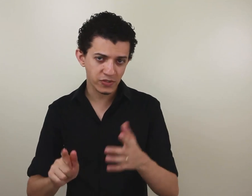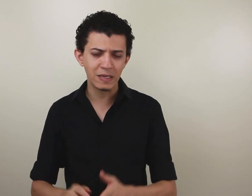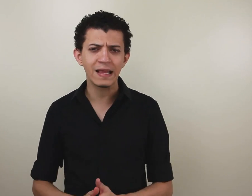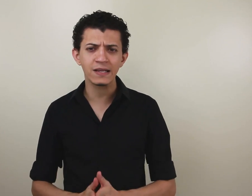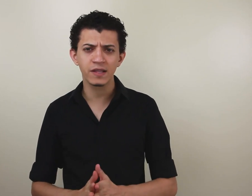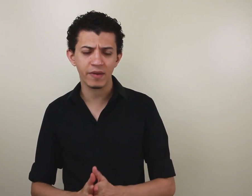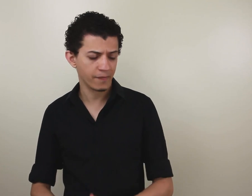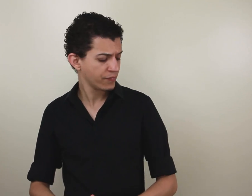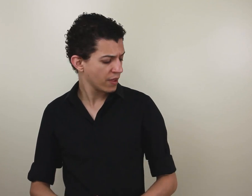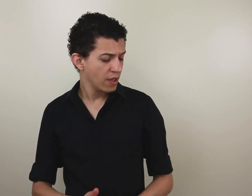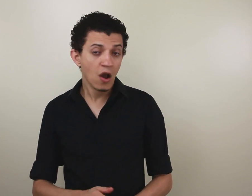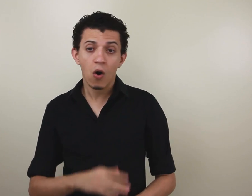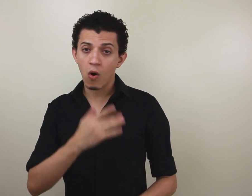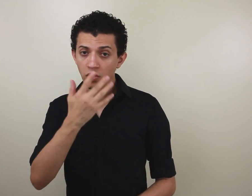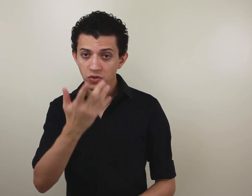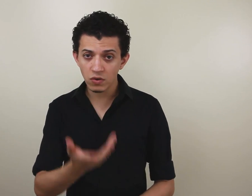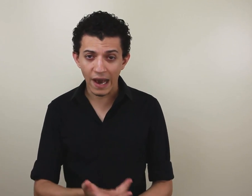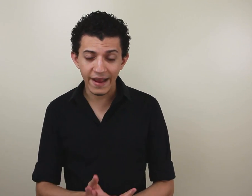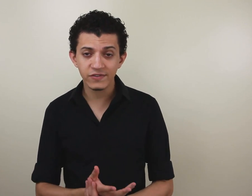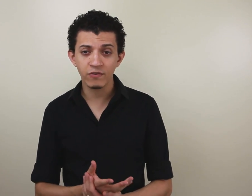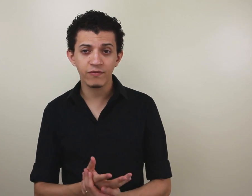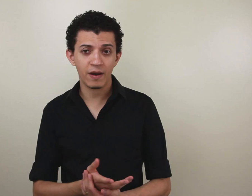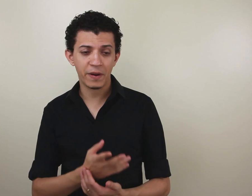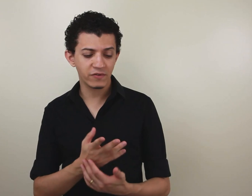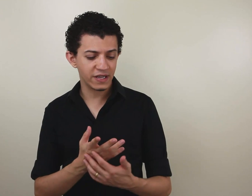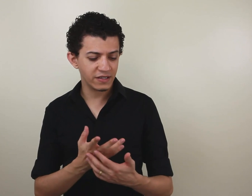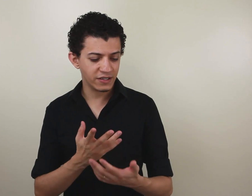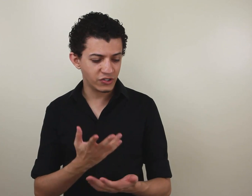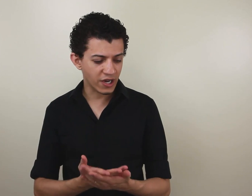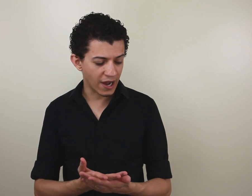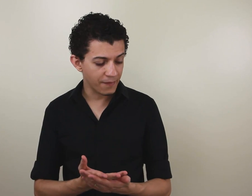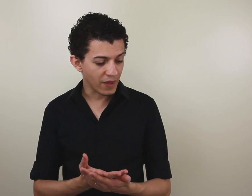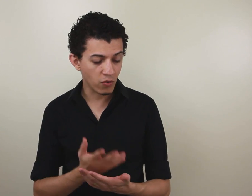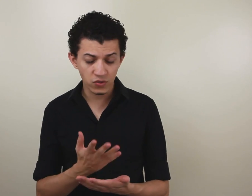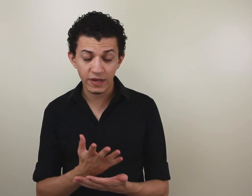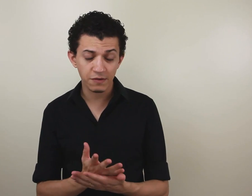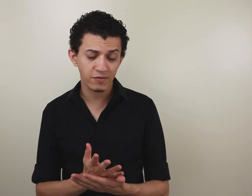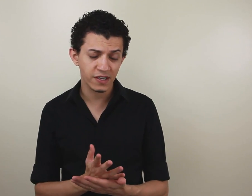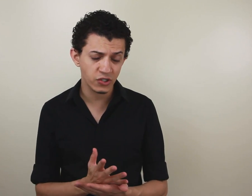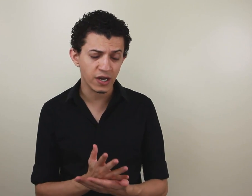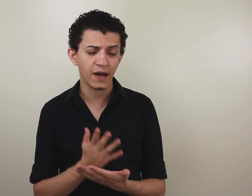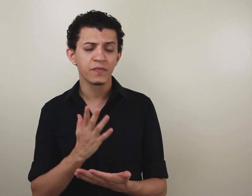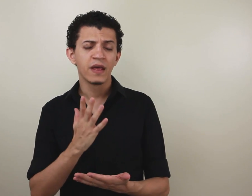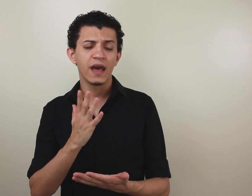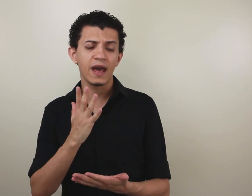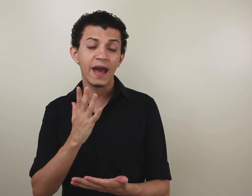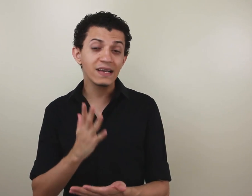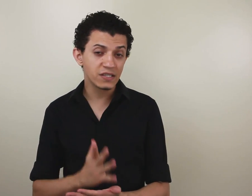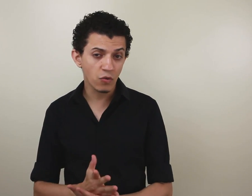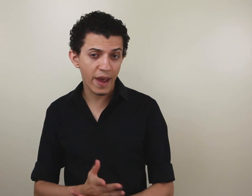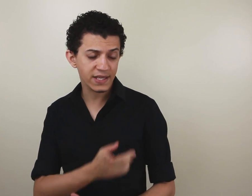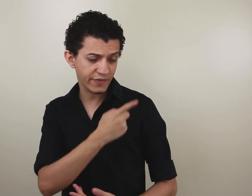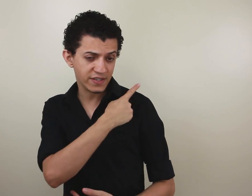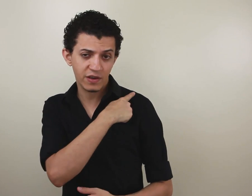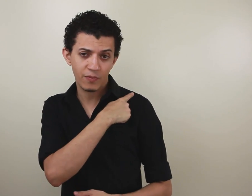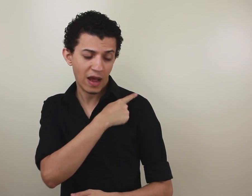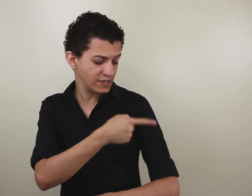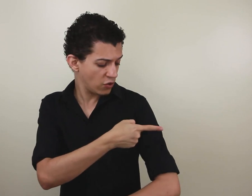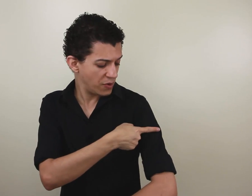possibilidade também. Outros lugares vão, para você indicar, alguns lugares para você indicar. Ensino médio, vai fazer, assim como